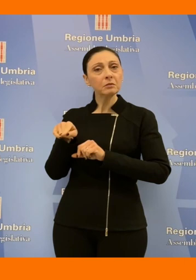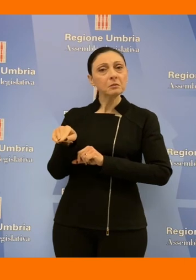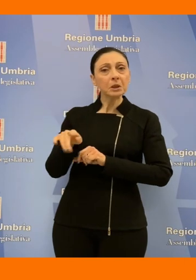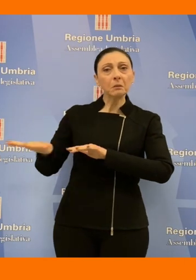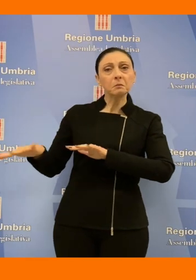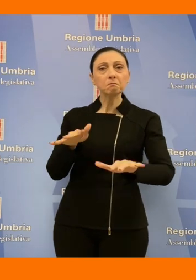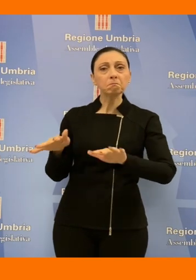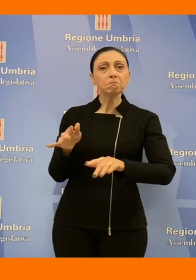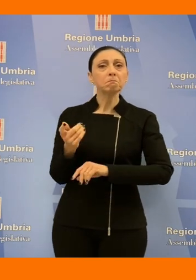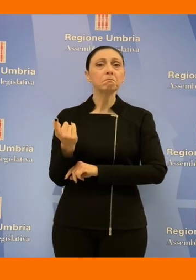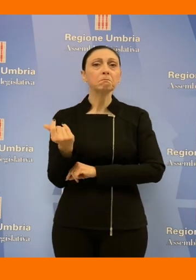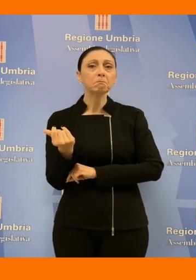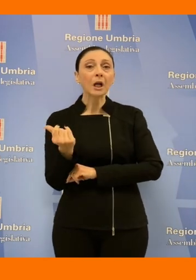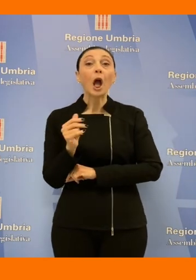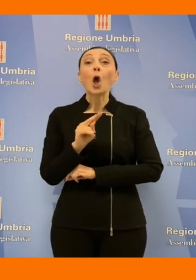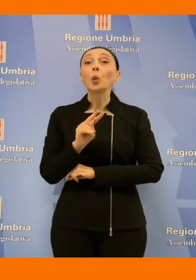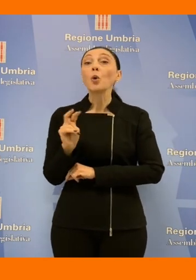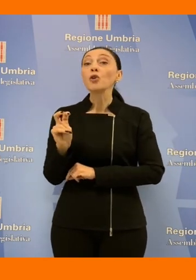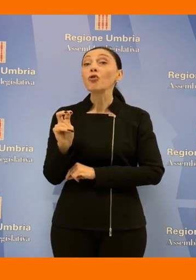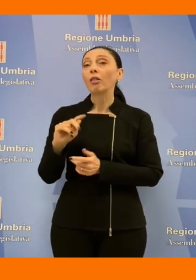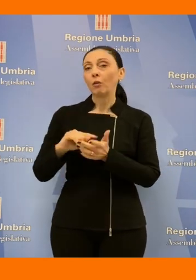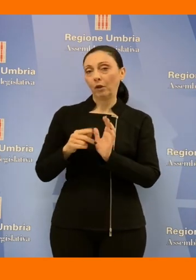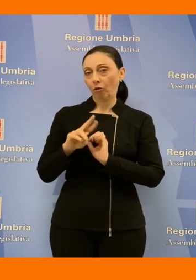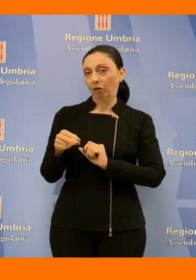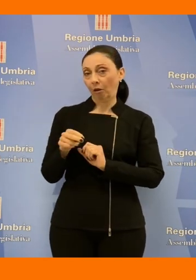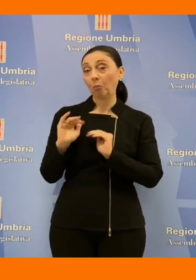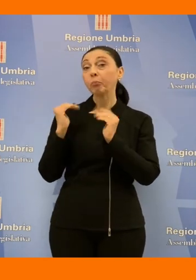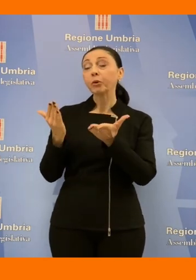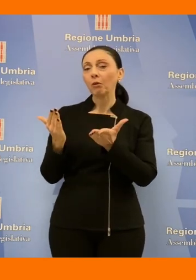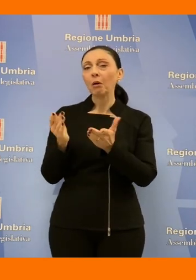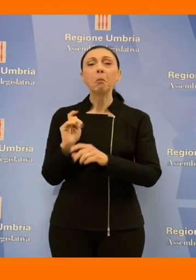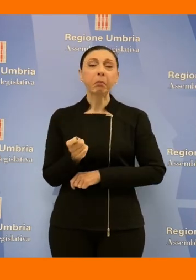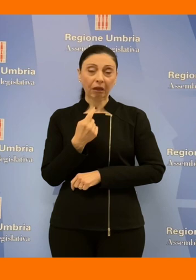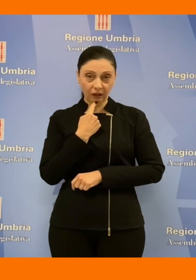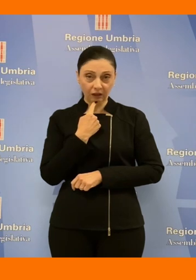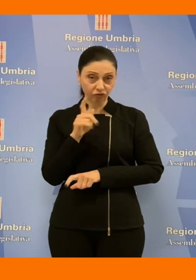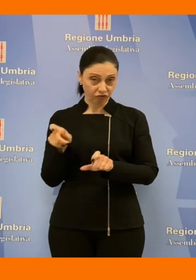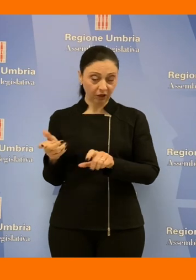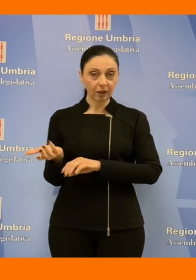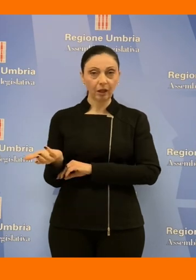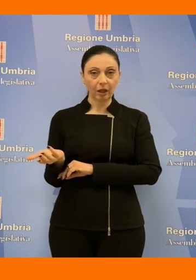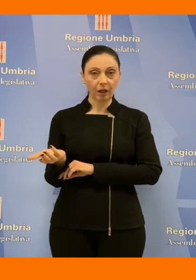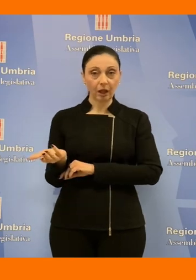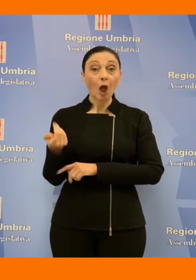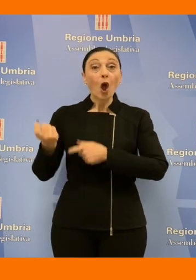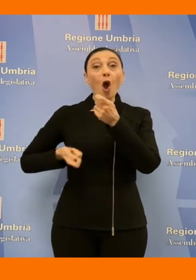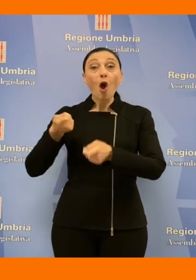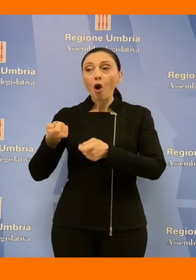sostanzialmente a costare più di 200 milioni di euro e chi pagherà tutto questo? I cittadini con costi di conferimento